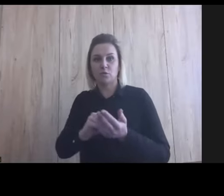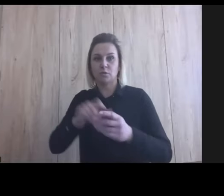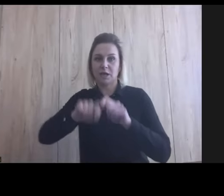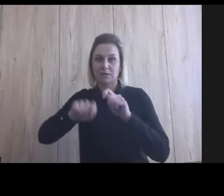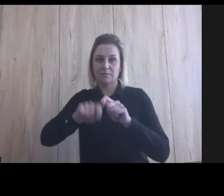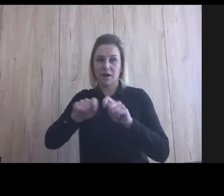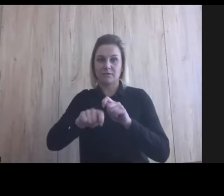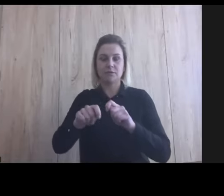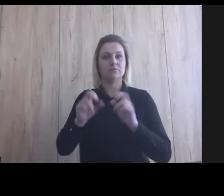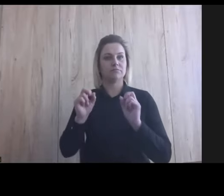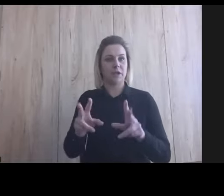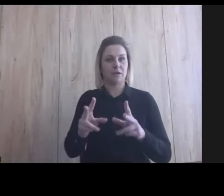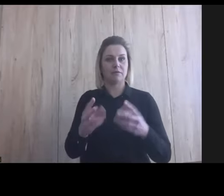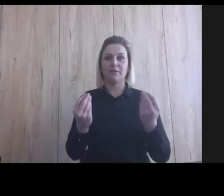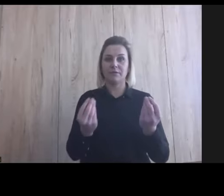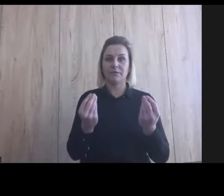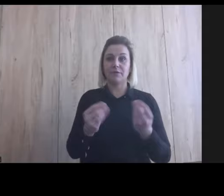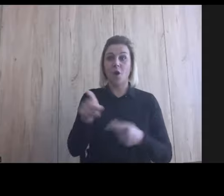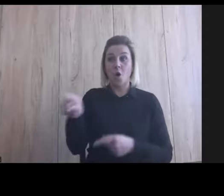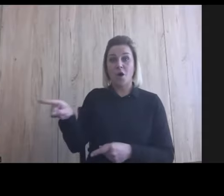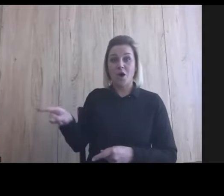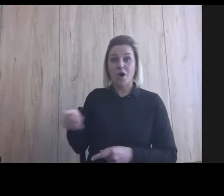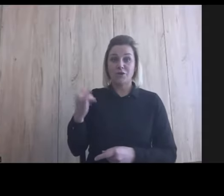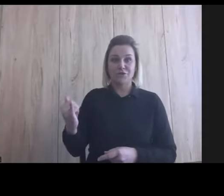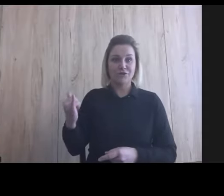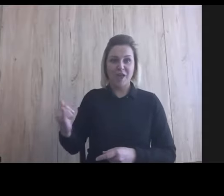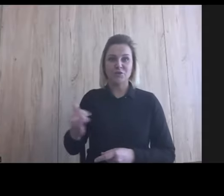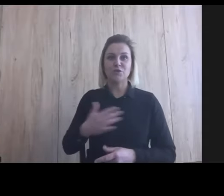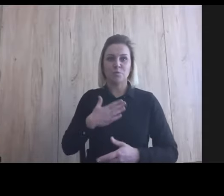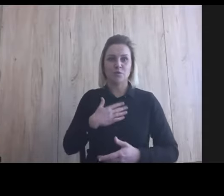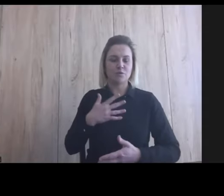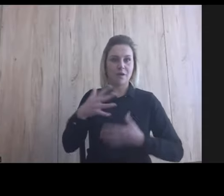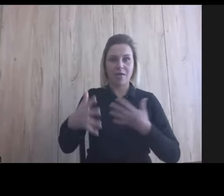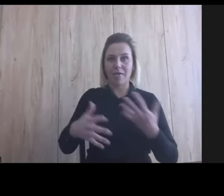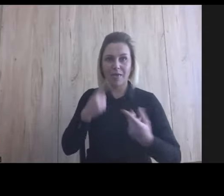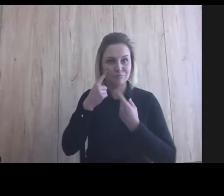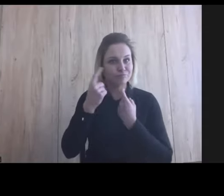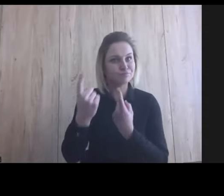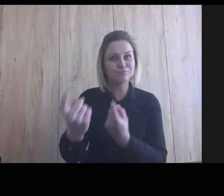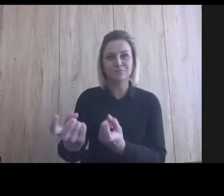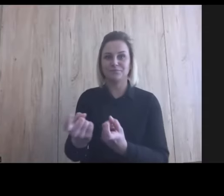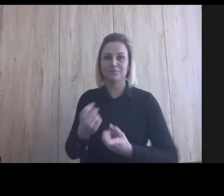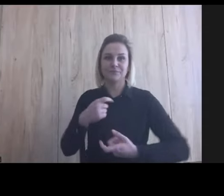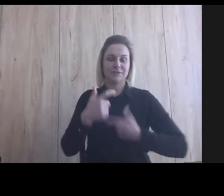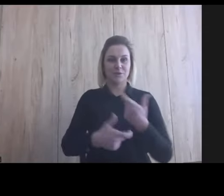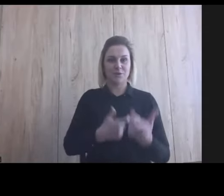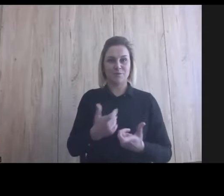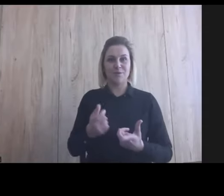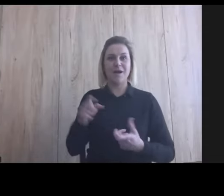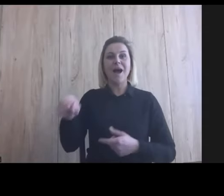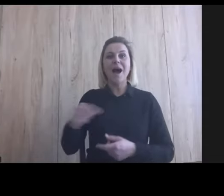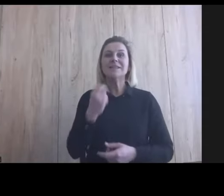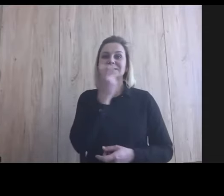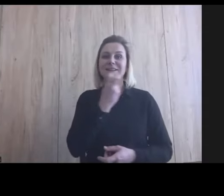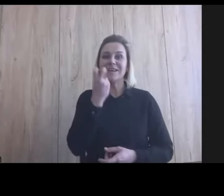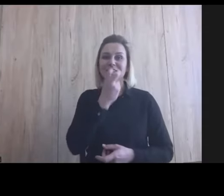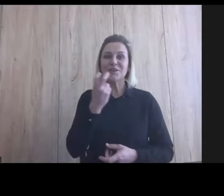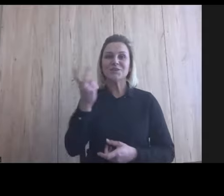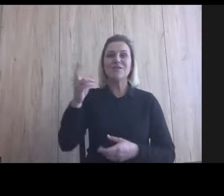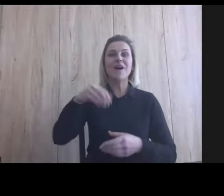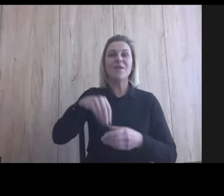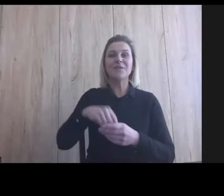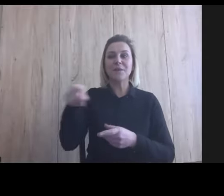poprawa była niesamowita. Przeznaczy, dzieci bardzo się wkręcały i ich naprawdę bardzo zainteresował ten element